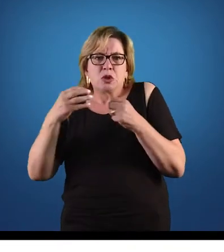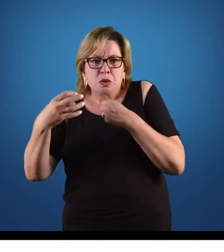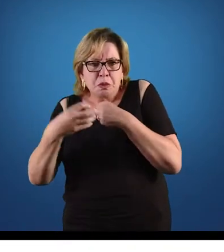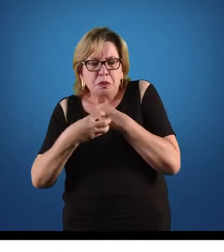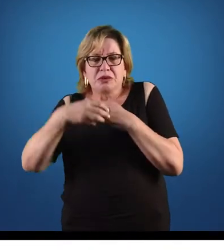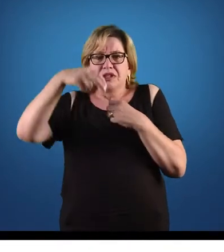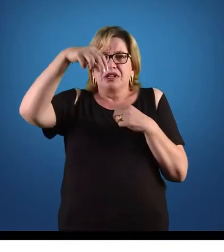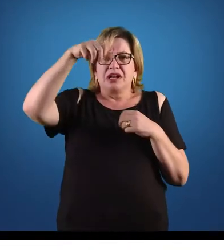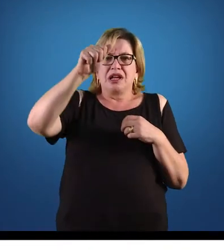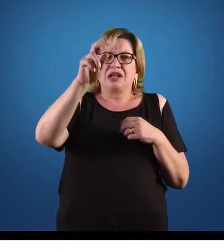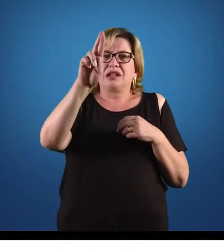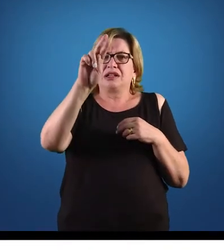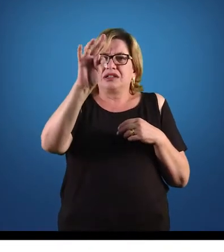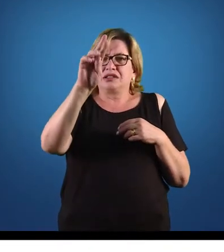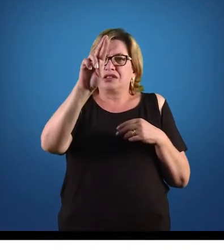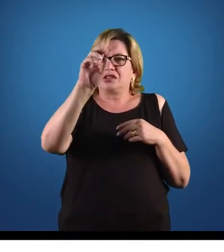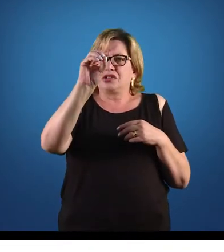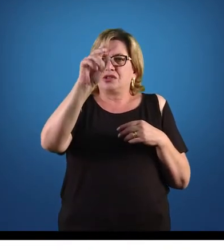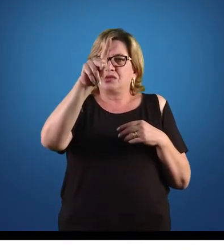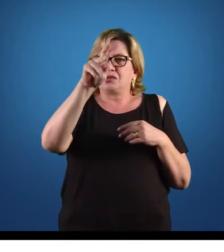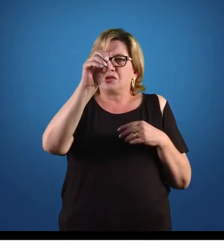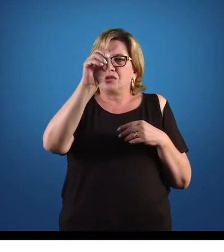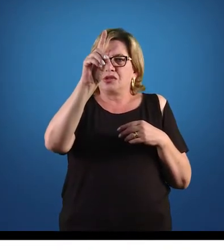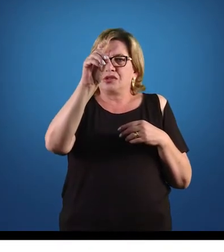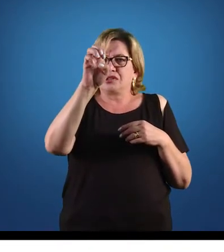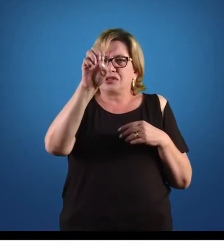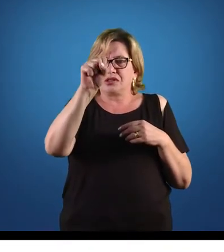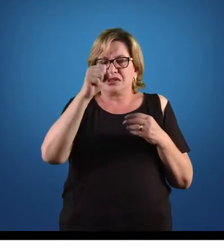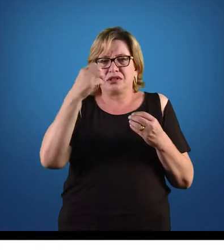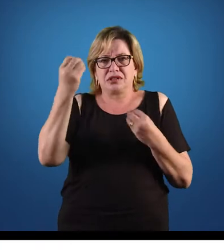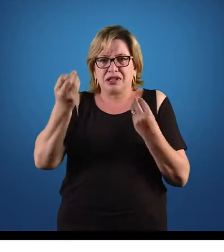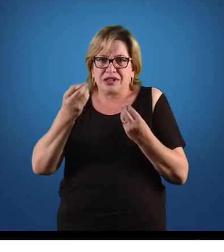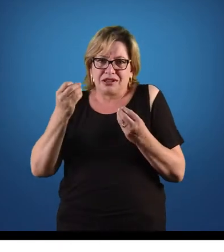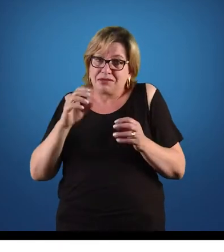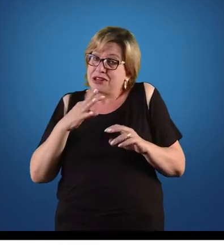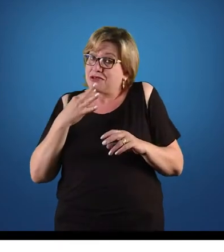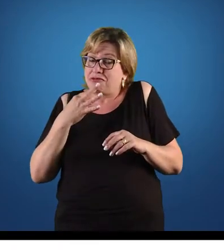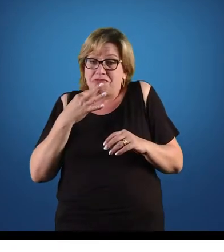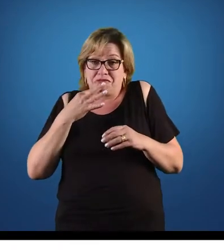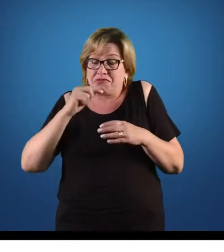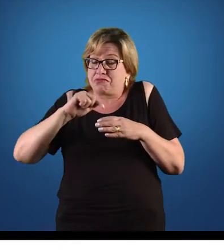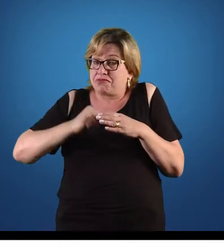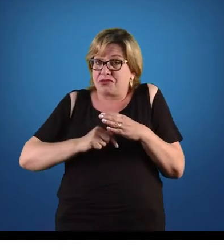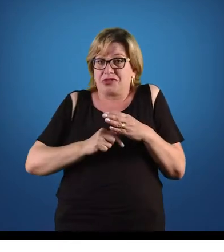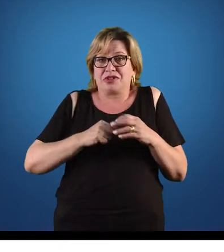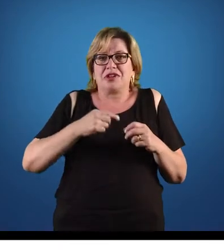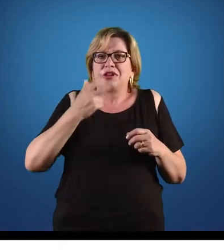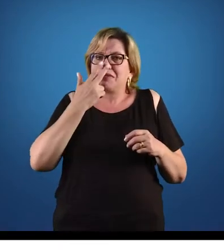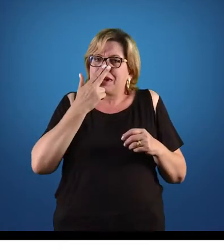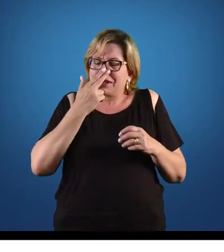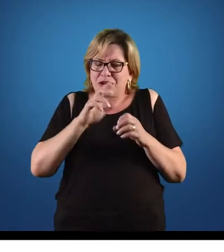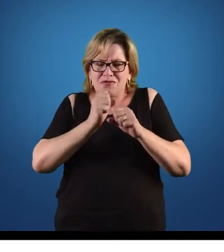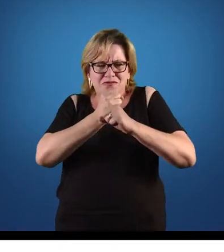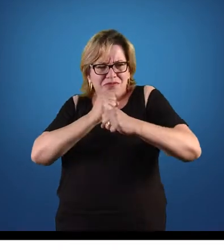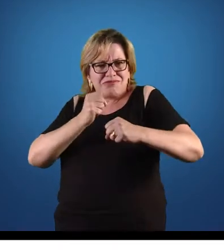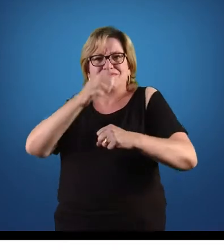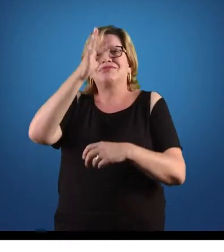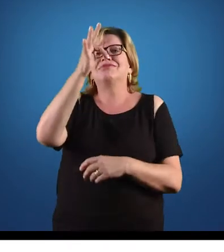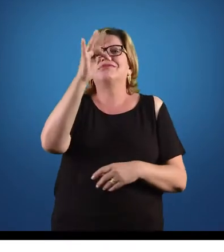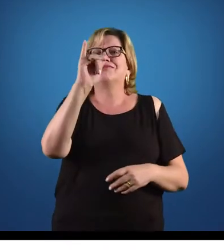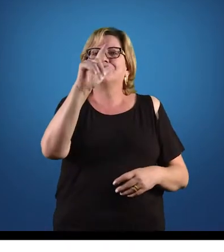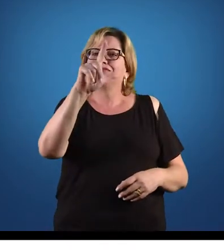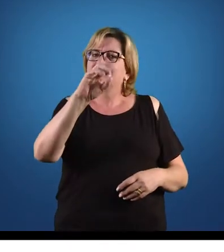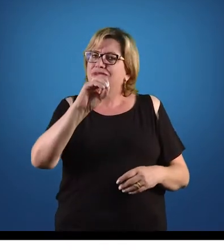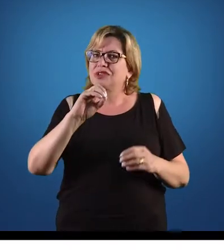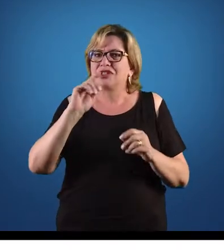outros grupos também, é possivelmente o maior filo animal, só que a gente ainda não conhece ele como um todo, mas a gente já tem uma expectativa de que